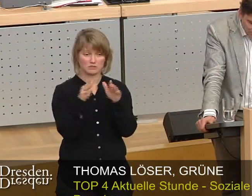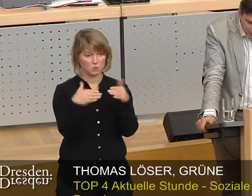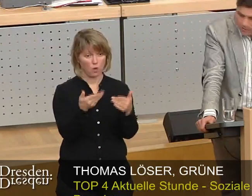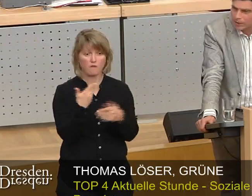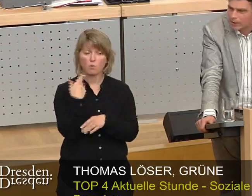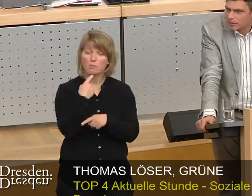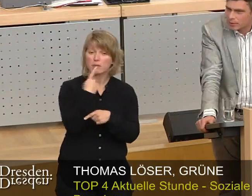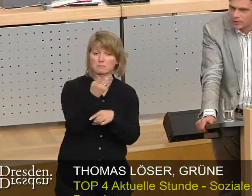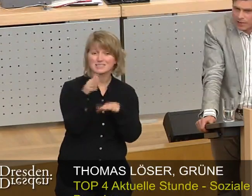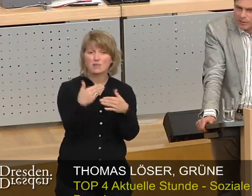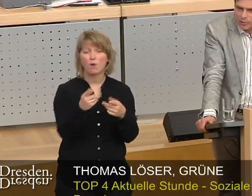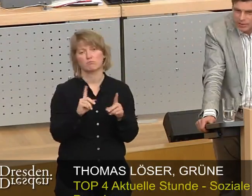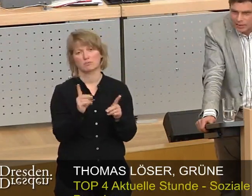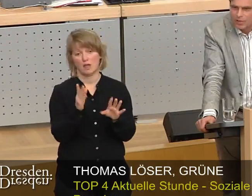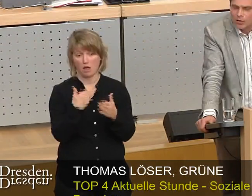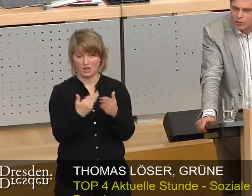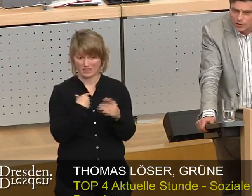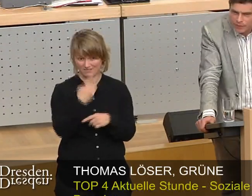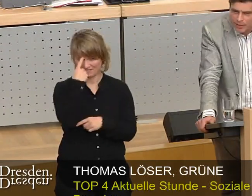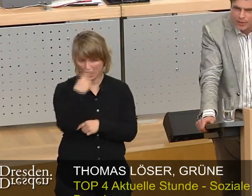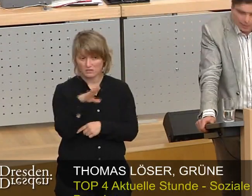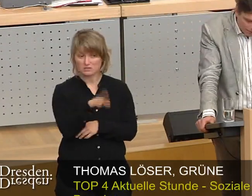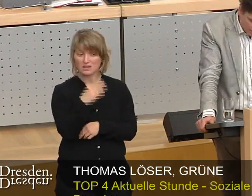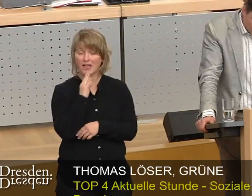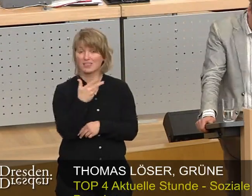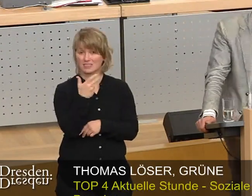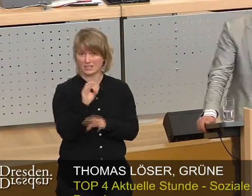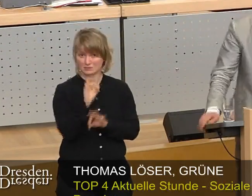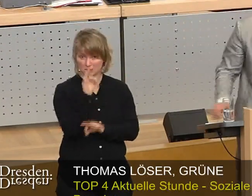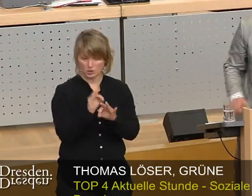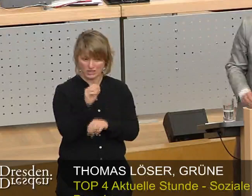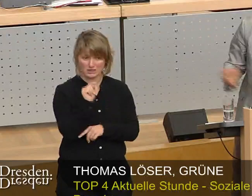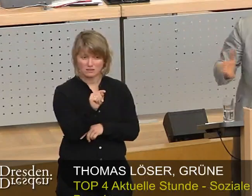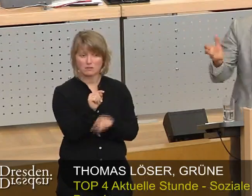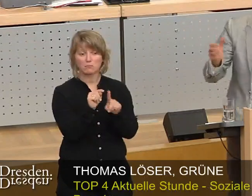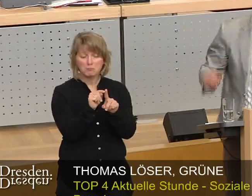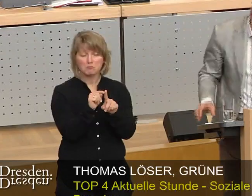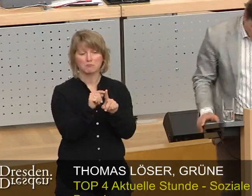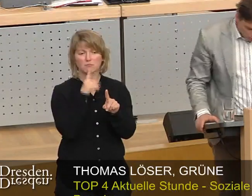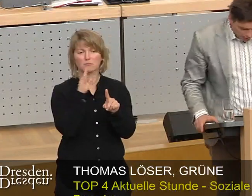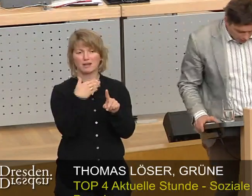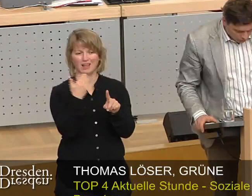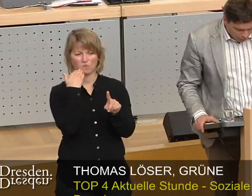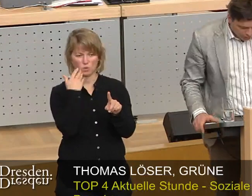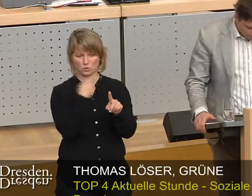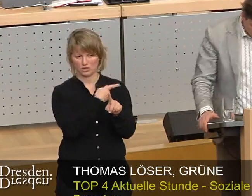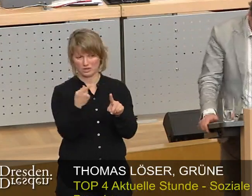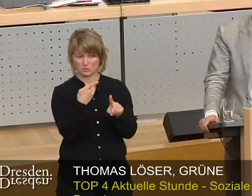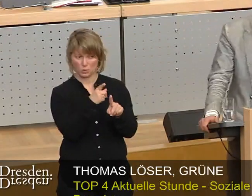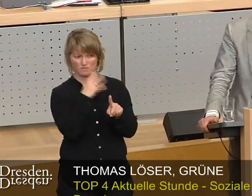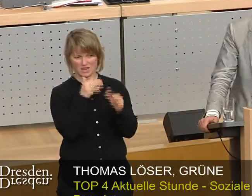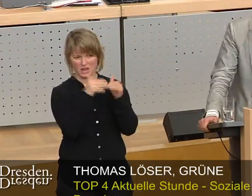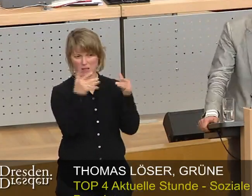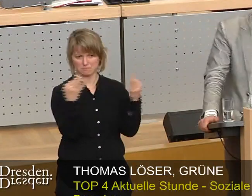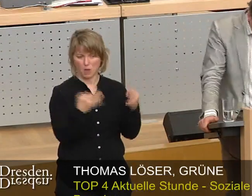behauptet. Denn wir wissen, dass man 30 Prozent ungefähr da, sagen wir mal, Wohnungen braucht, um überhaupt da